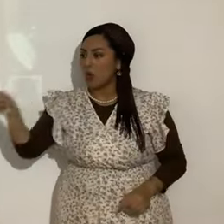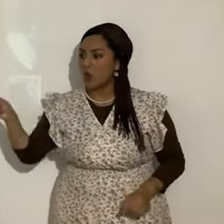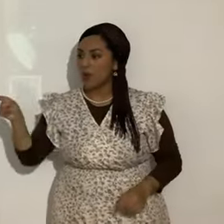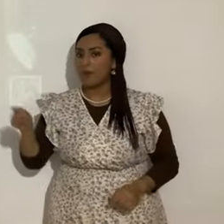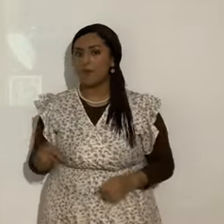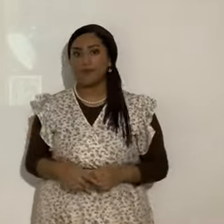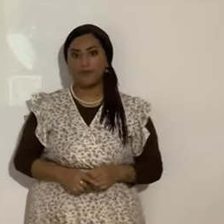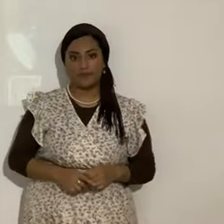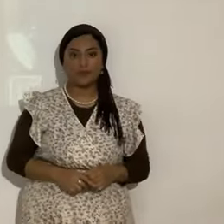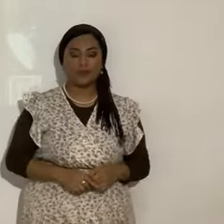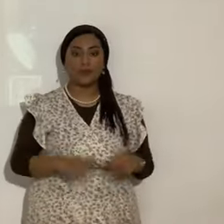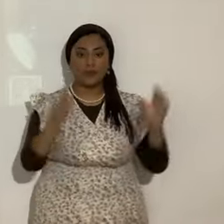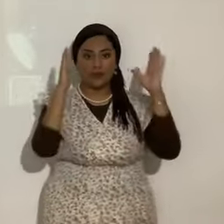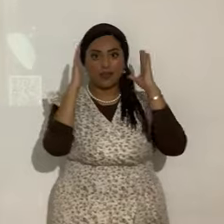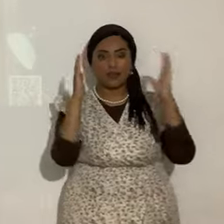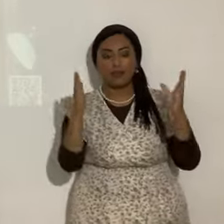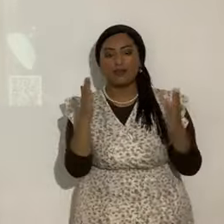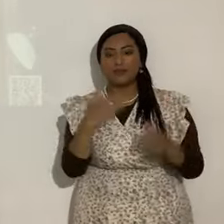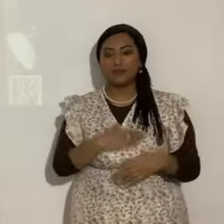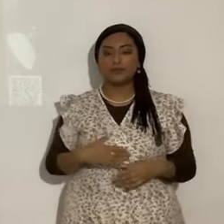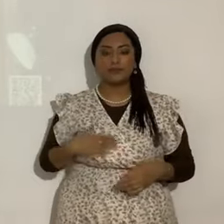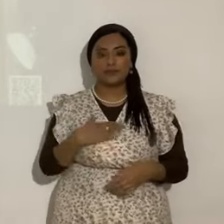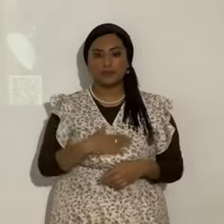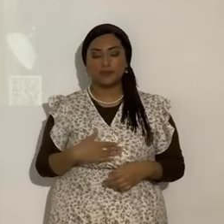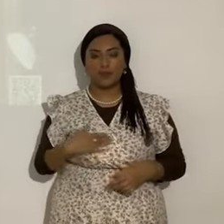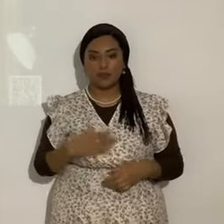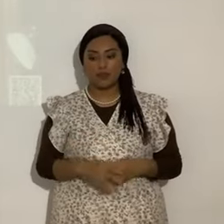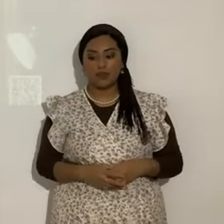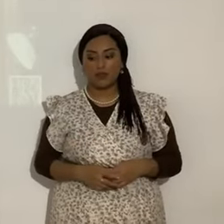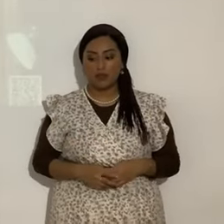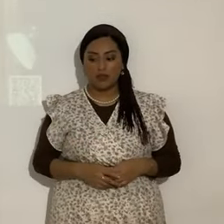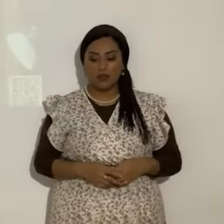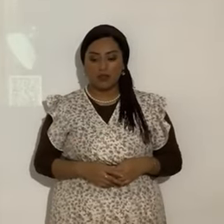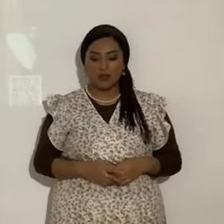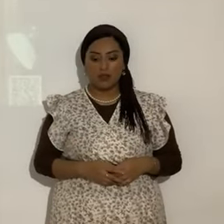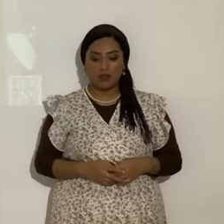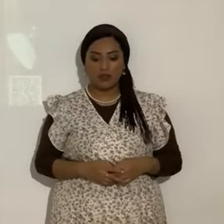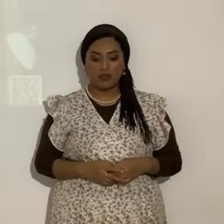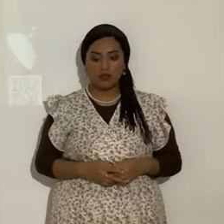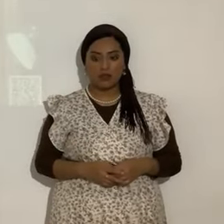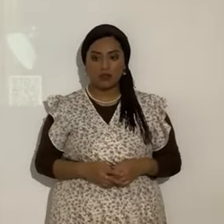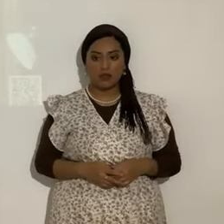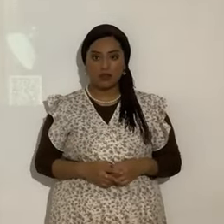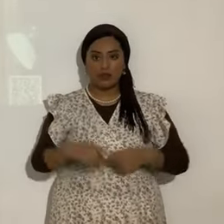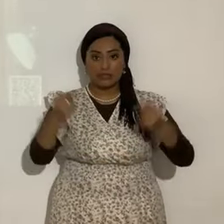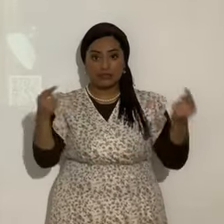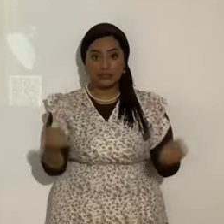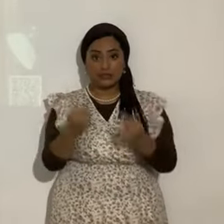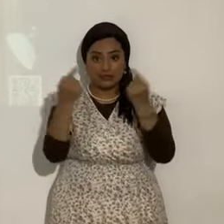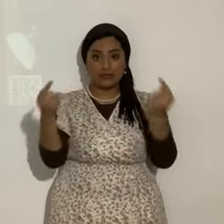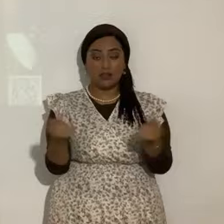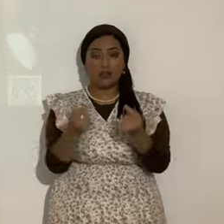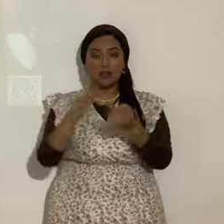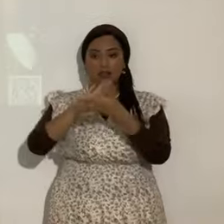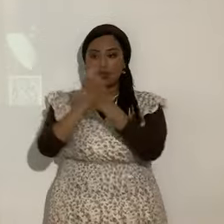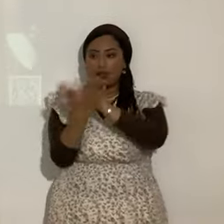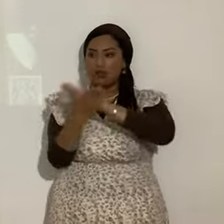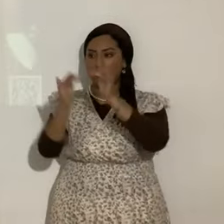Mucha atención. Escuchen muy bien. Amada Keila. Se personifica el pecado. Como un amo